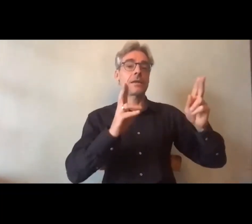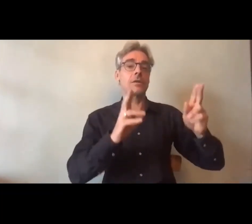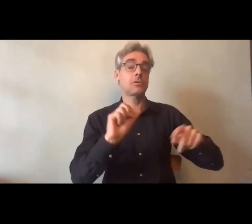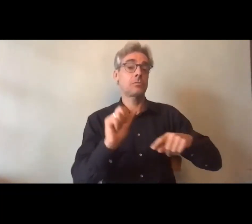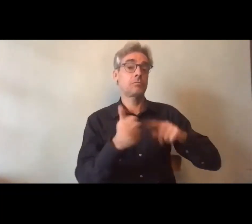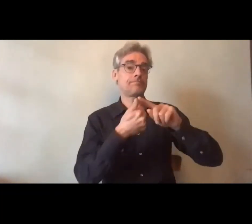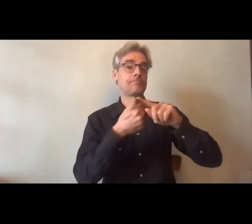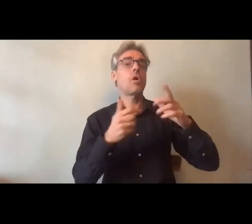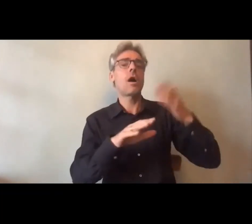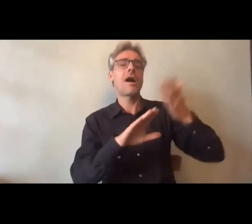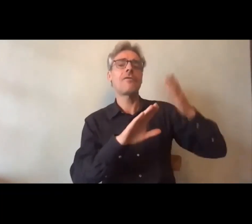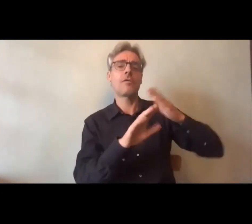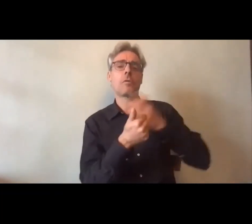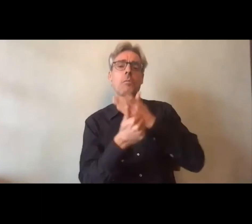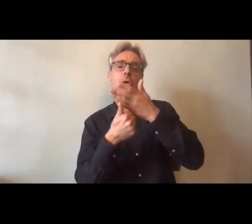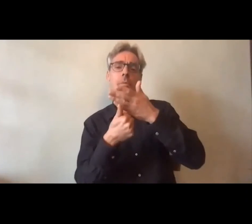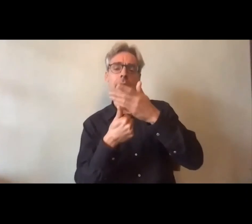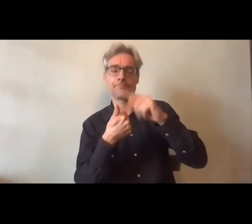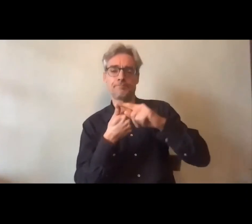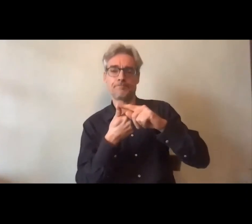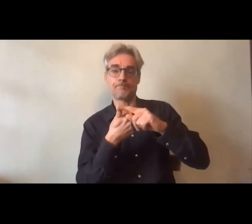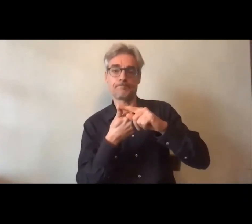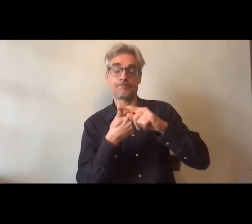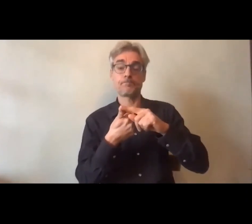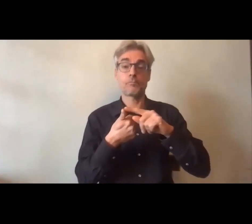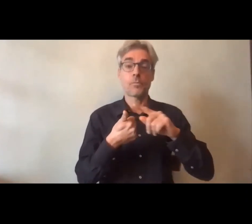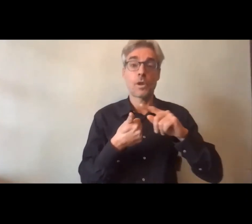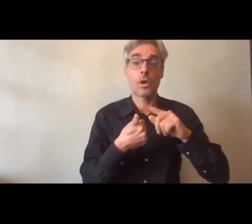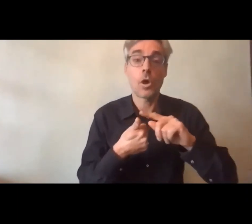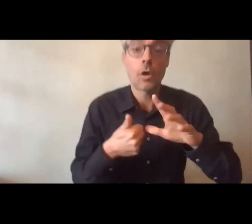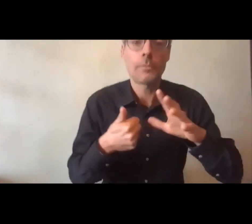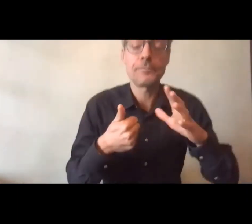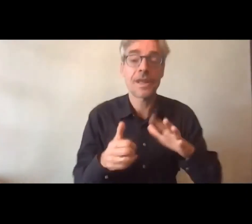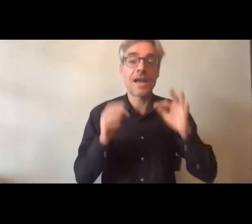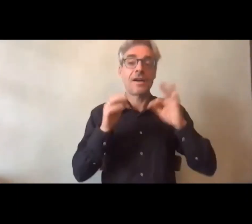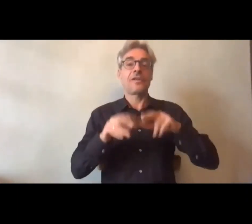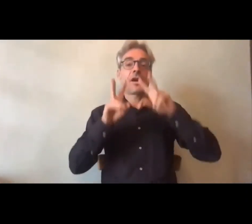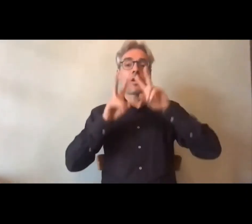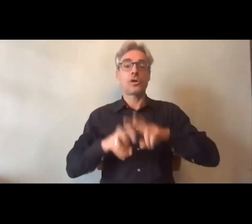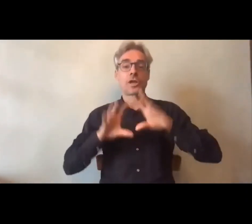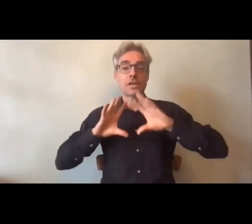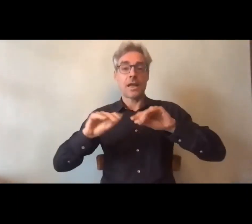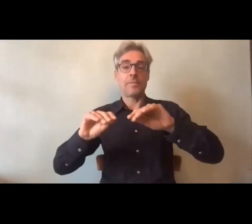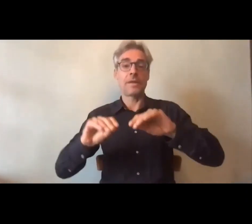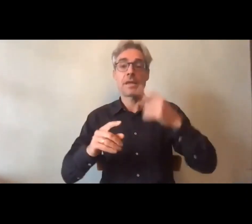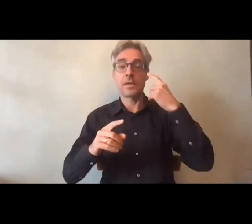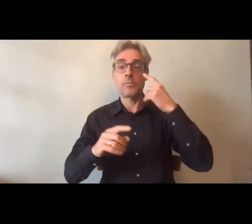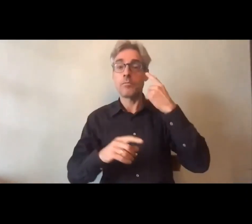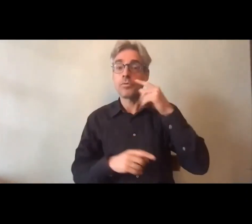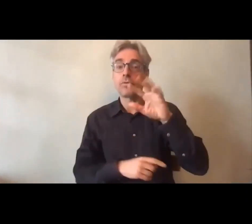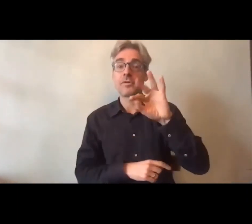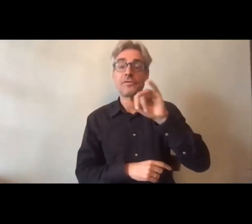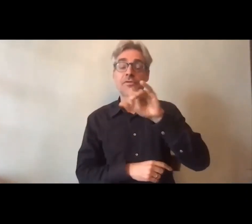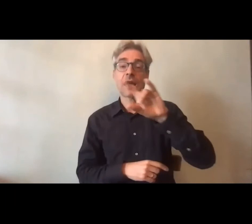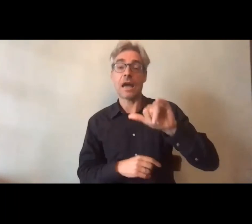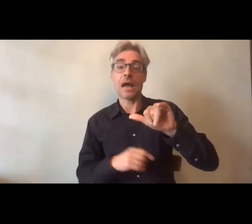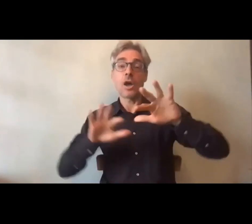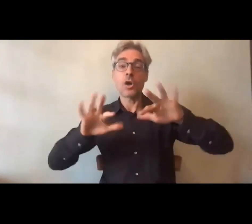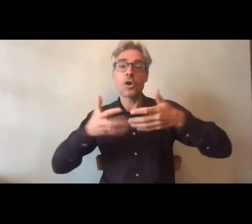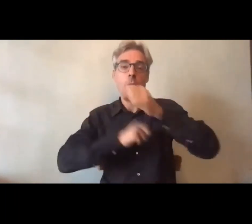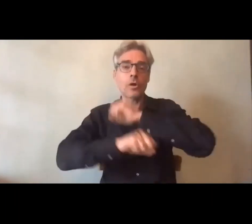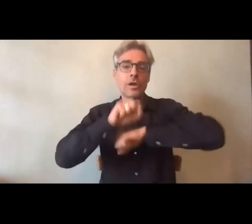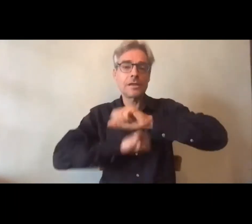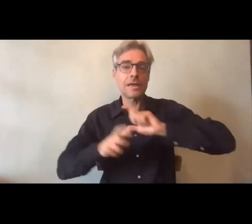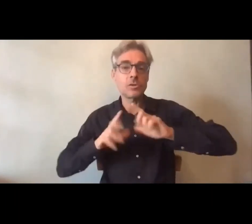exploré ce que représente la recherche appliquée pour la FIRA et comment elle est instruite comment elle est organisée